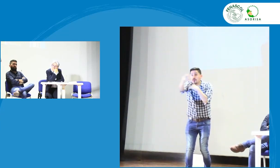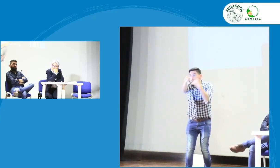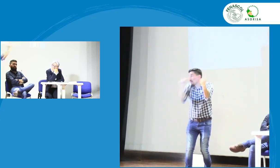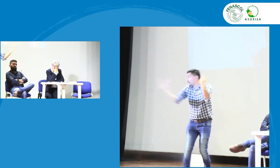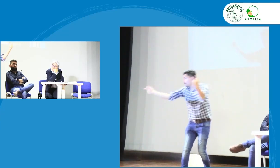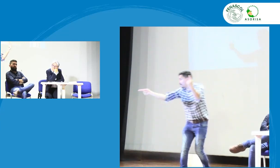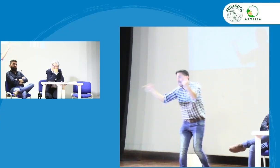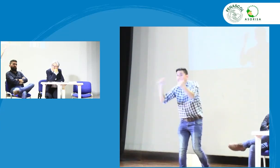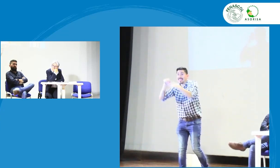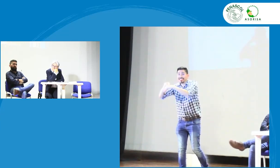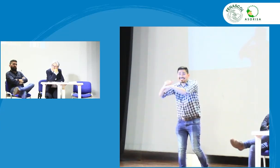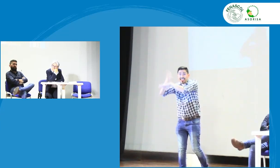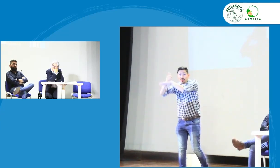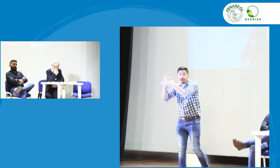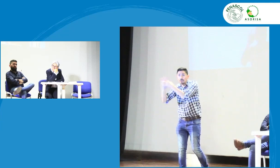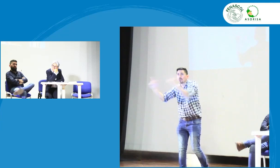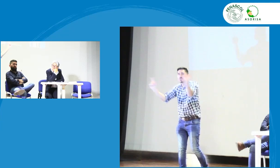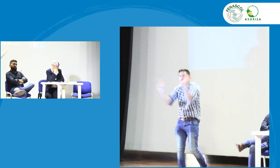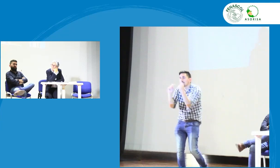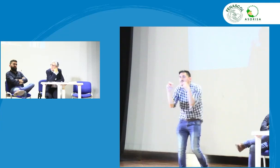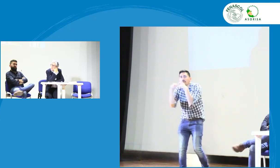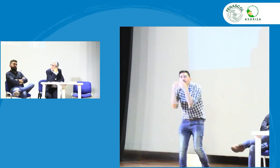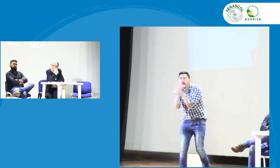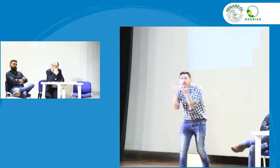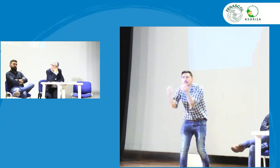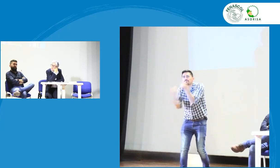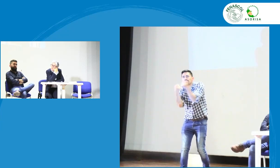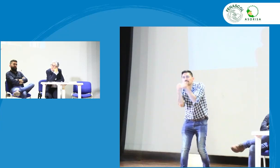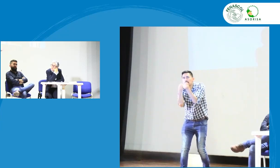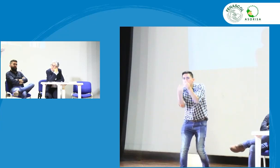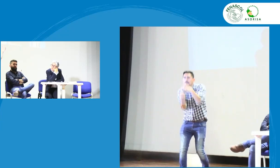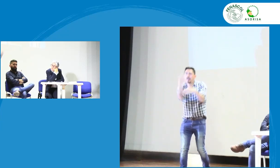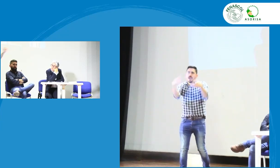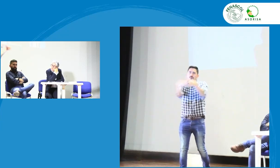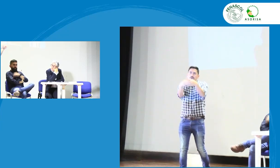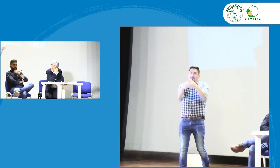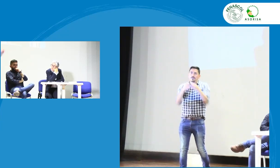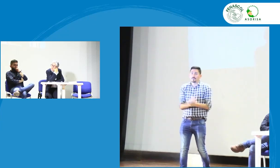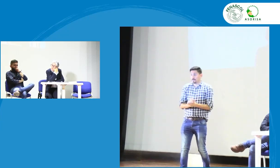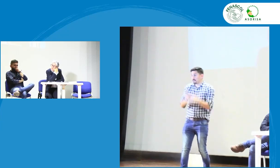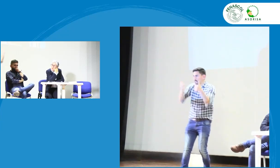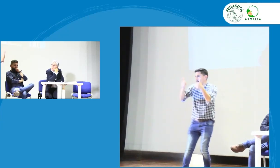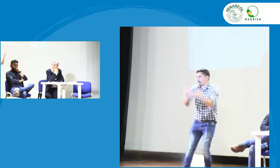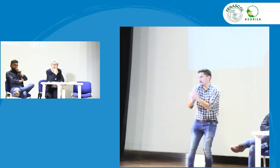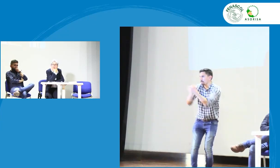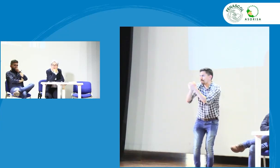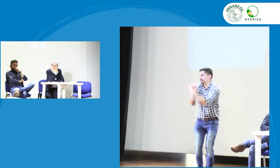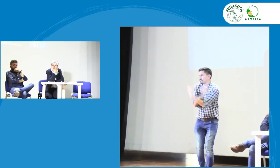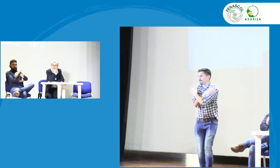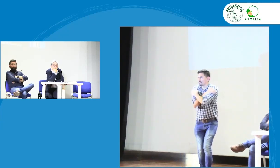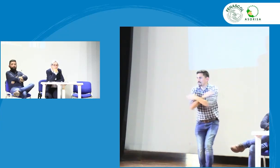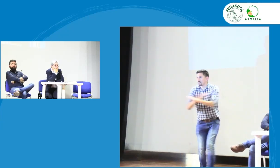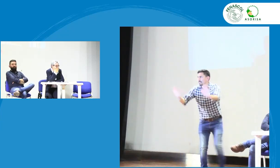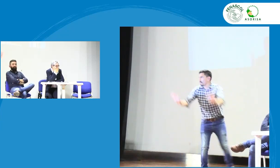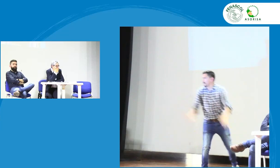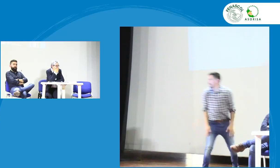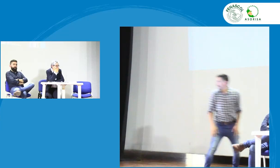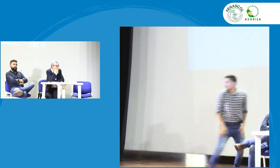me dice que no entonces puedes hablar con el director de FENASCOL hablar para que ellos los apoyen para que ustedes puedan constituir su